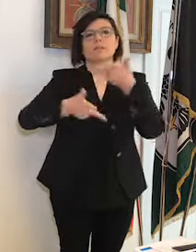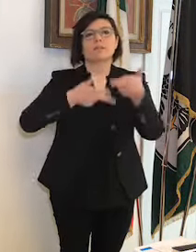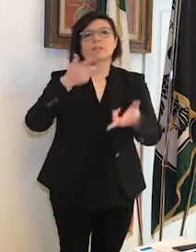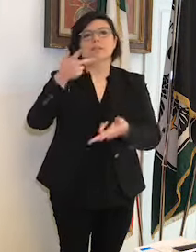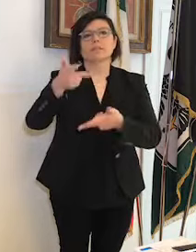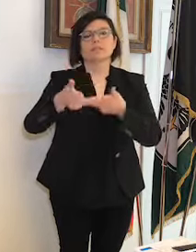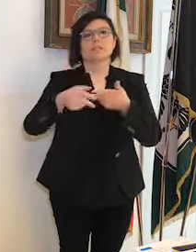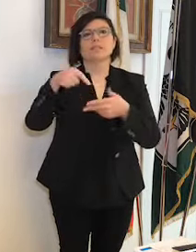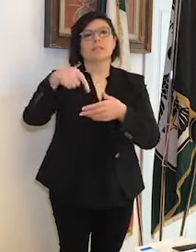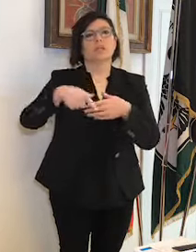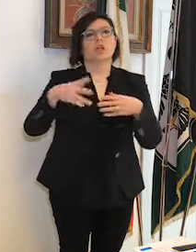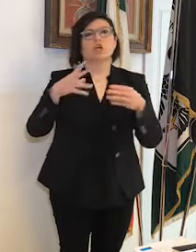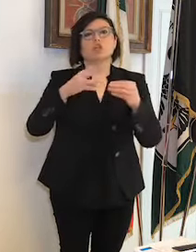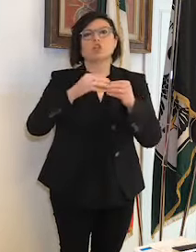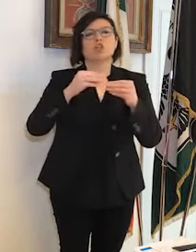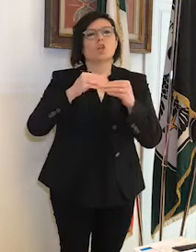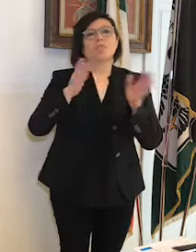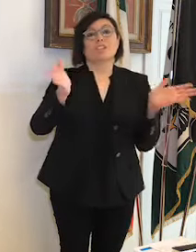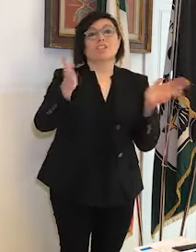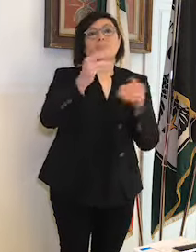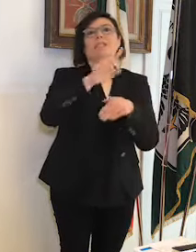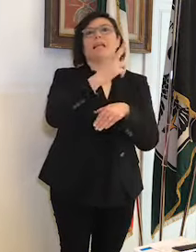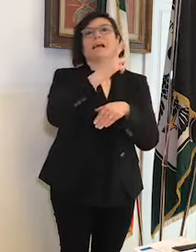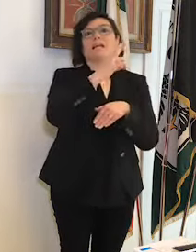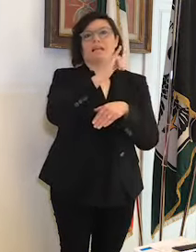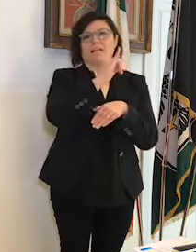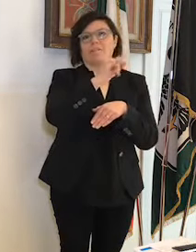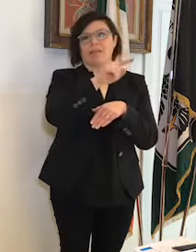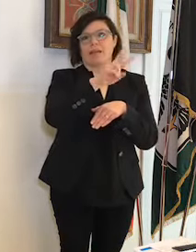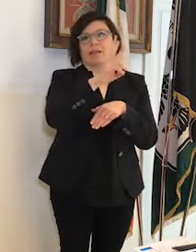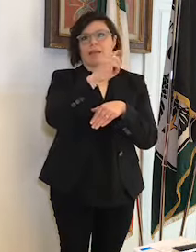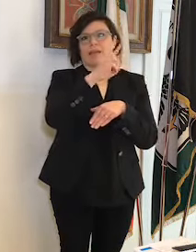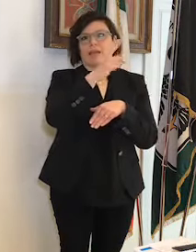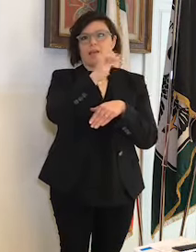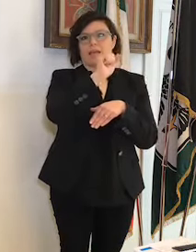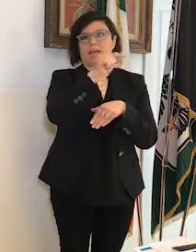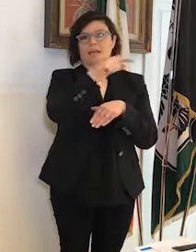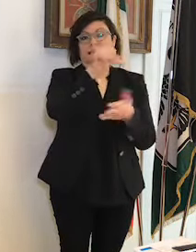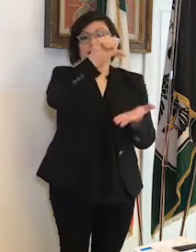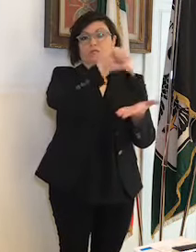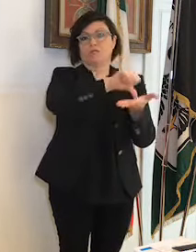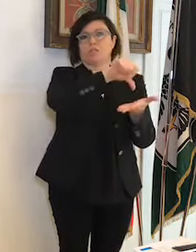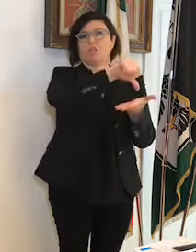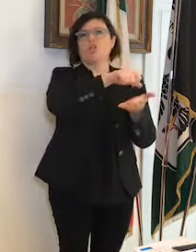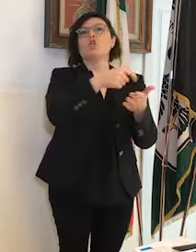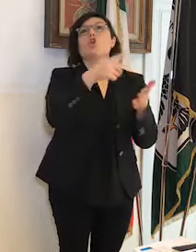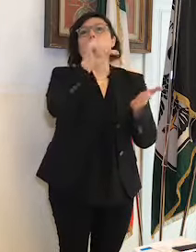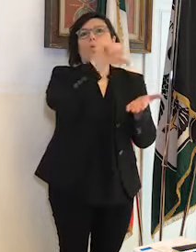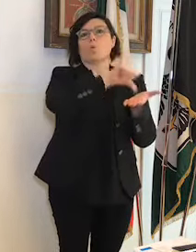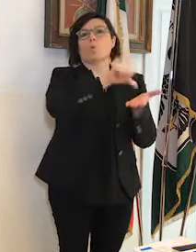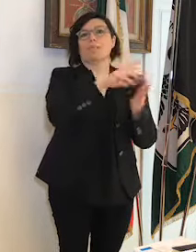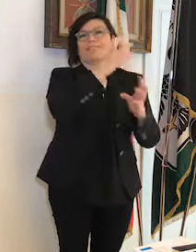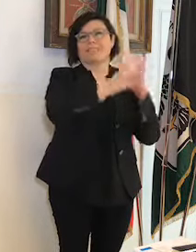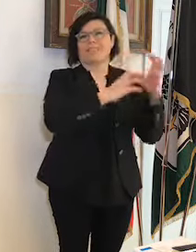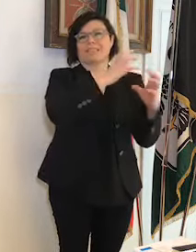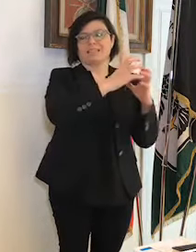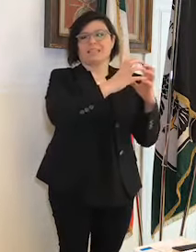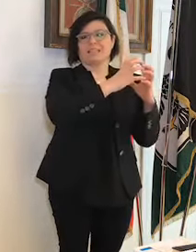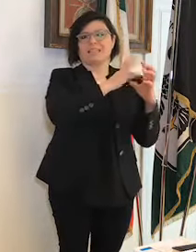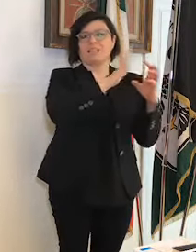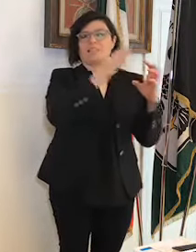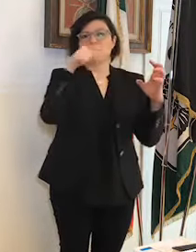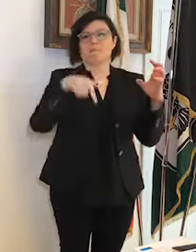oggi non facciamo dalla sala rivera dove c'è la sede dell'unità di crisi ma dalla